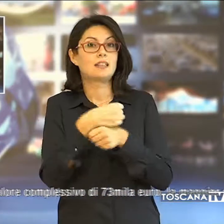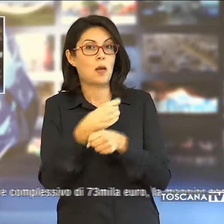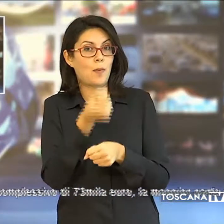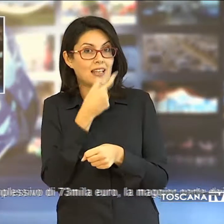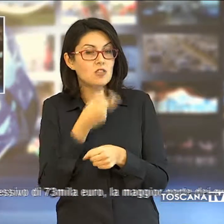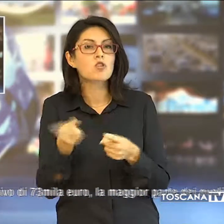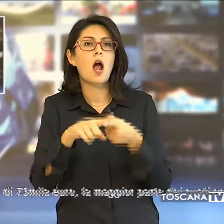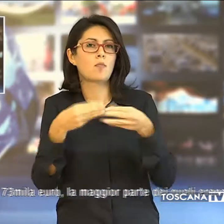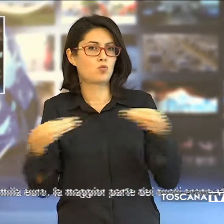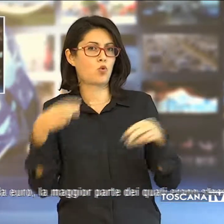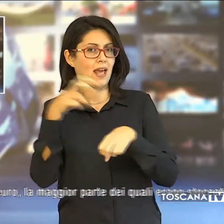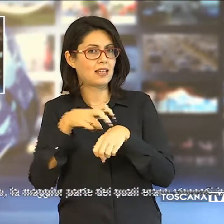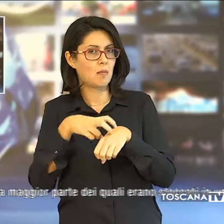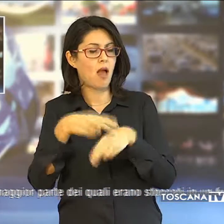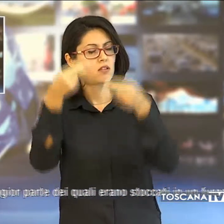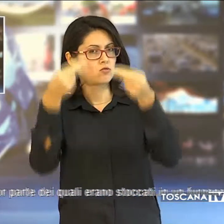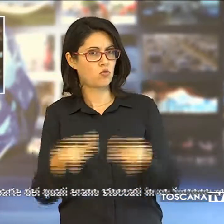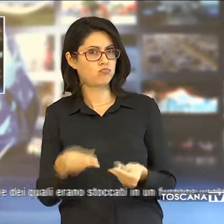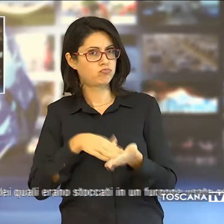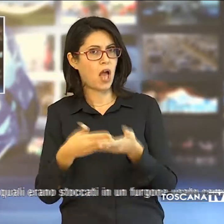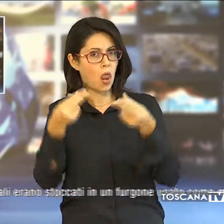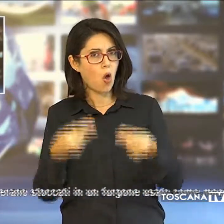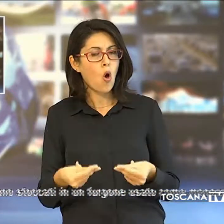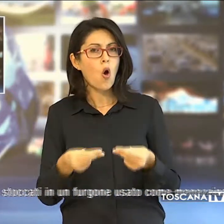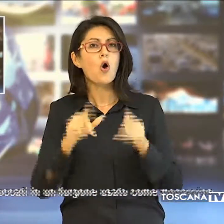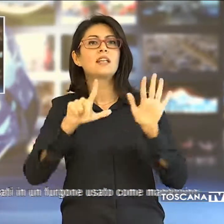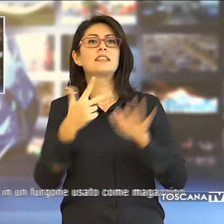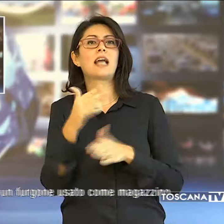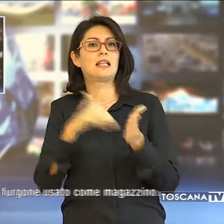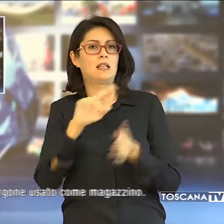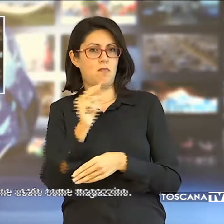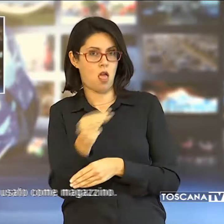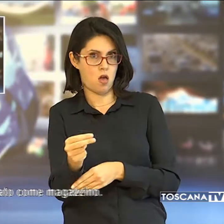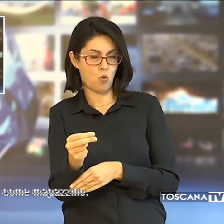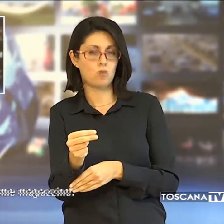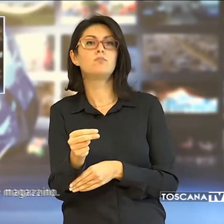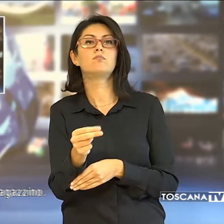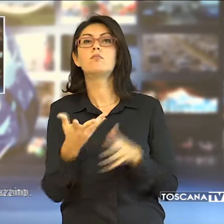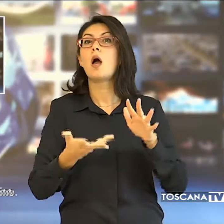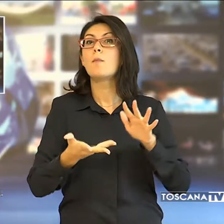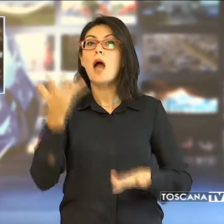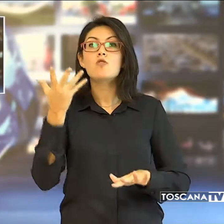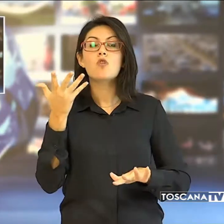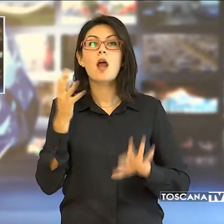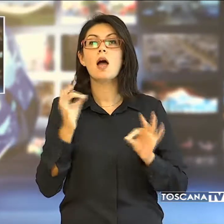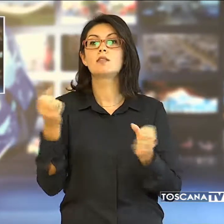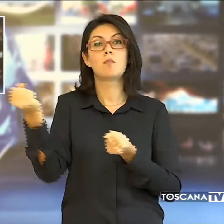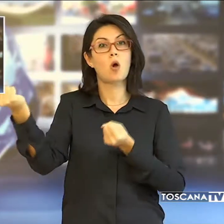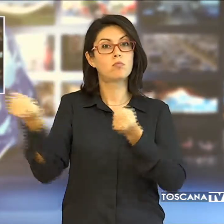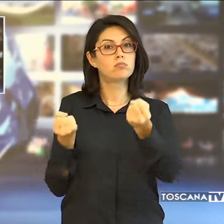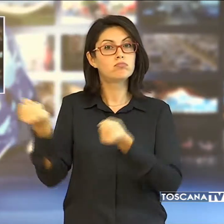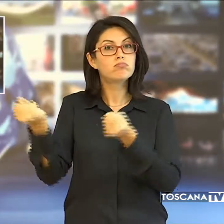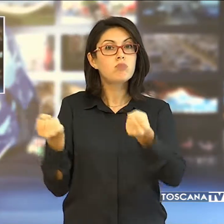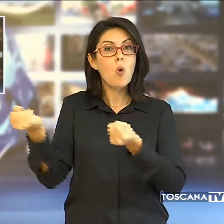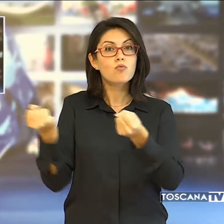e altri dispositivi medici per un valore totale di 73 mila Euro. La maggior parte erano stoccati in un